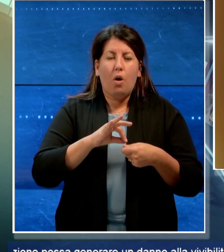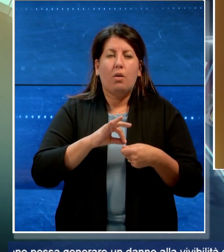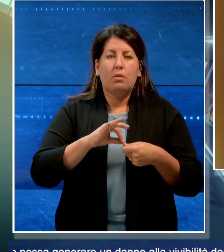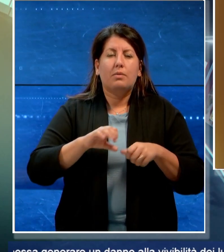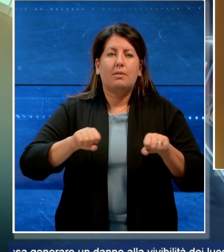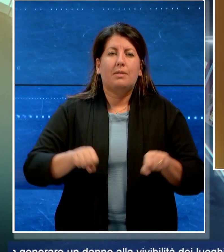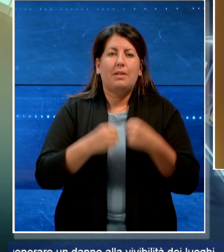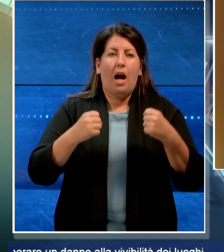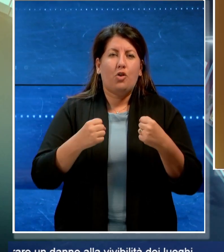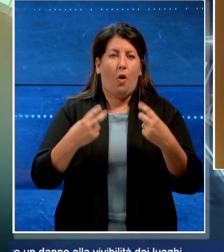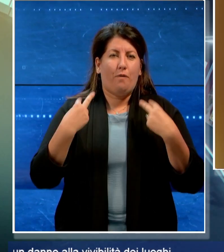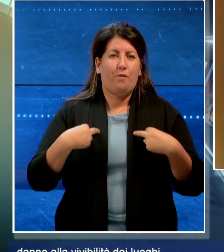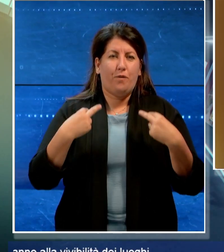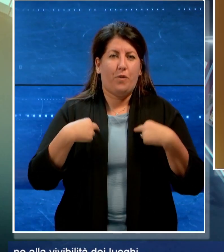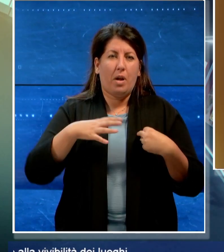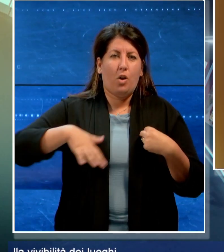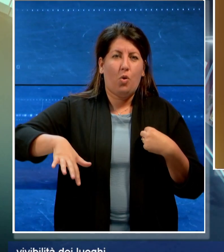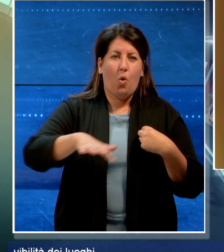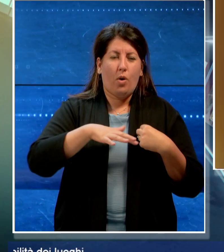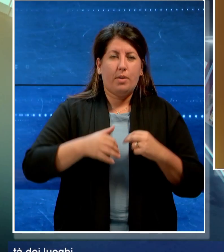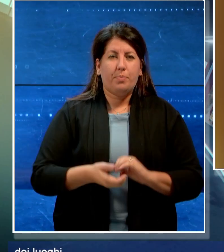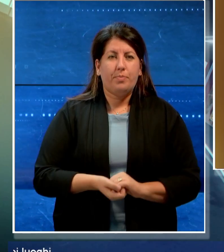un danno alla vivibilità dei luoghi.